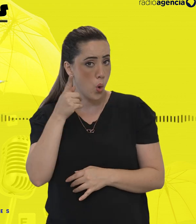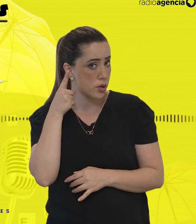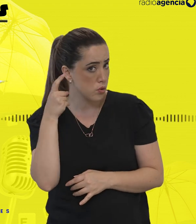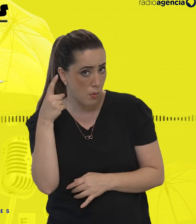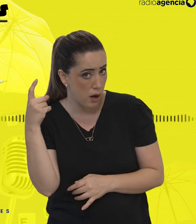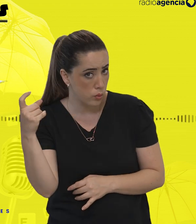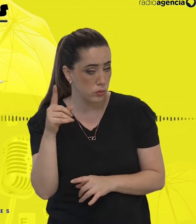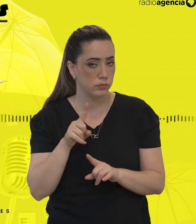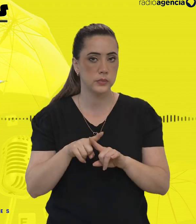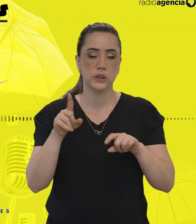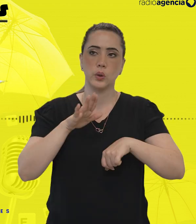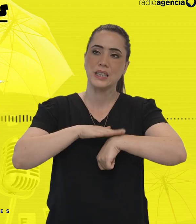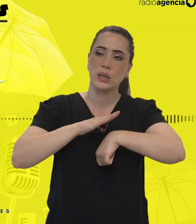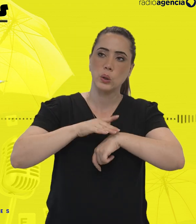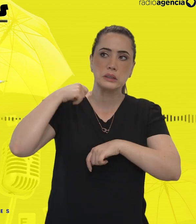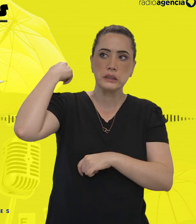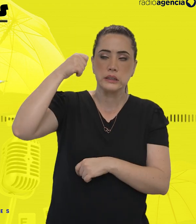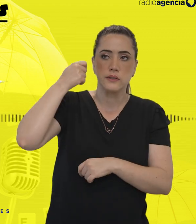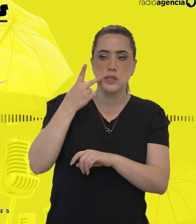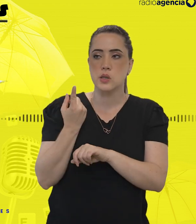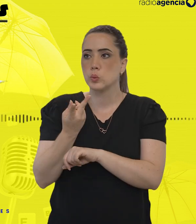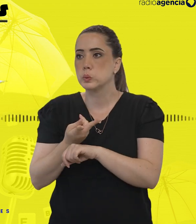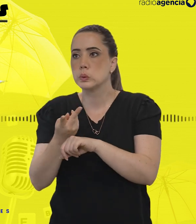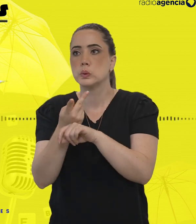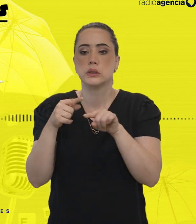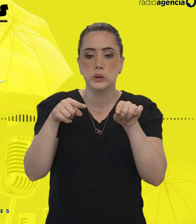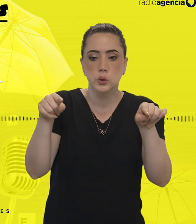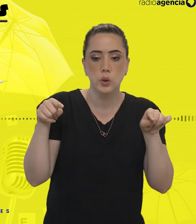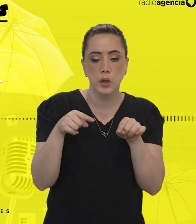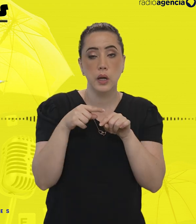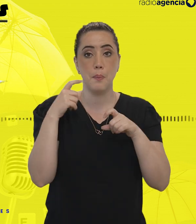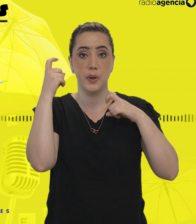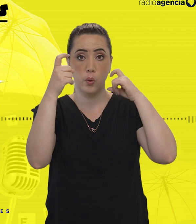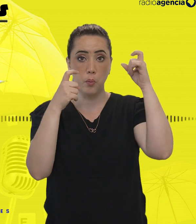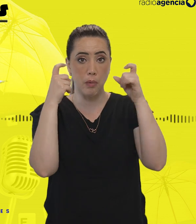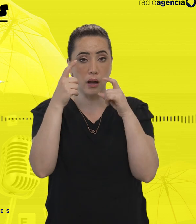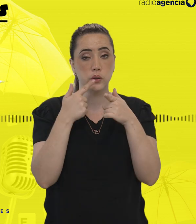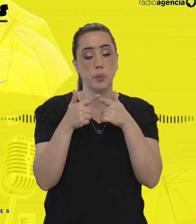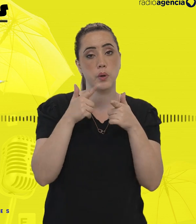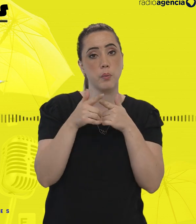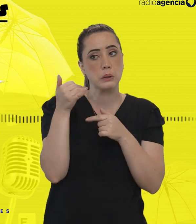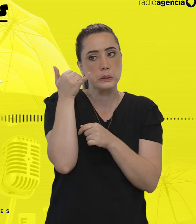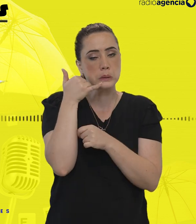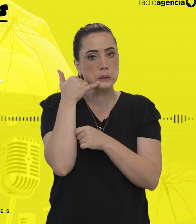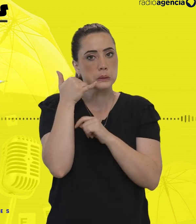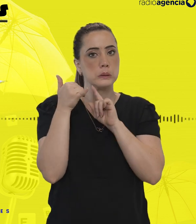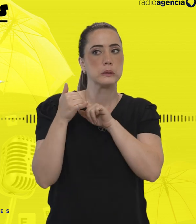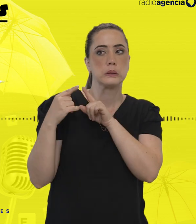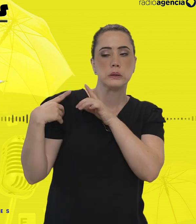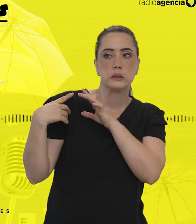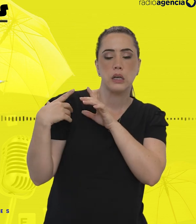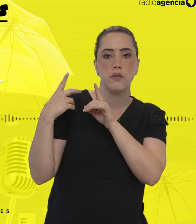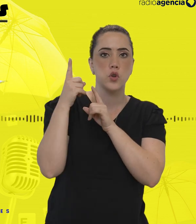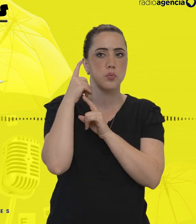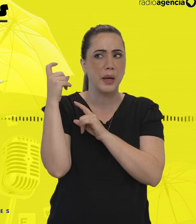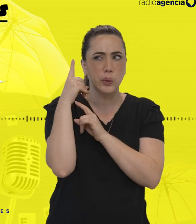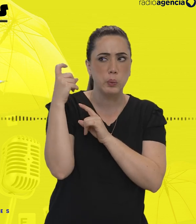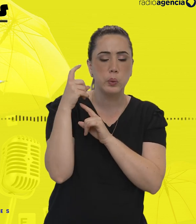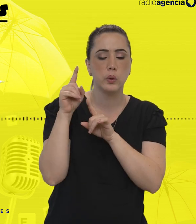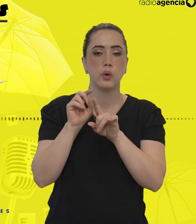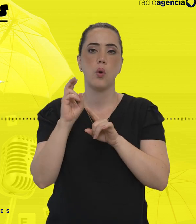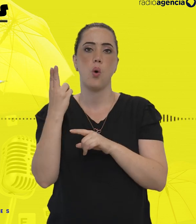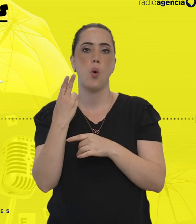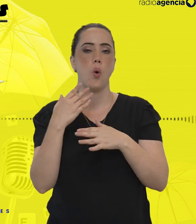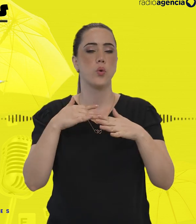aí, no dia da gravação, eu fui para o estúdio preocupado com a chance de algum ruído na linha telefônica, de uma microfonia involuntária, ou pior, de